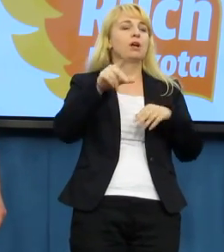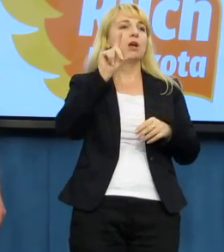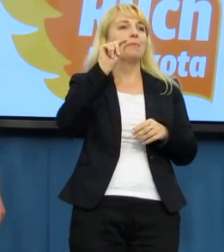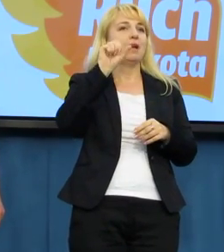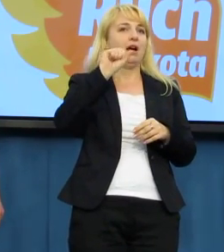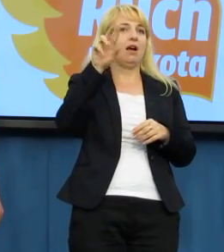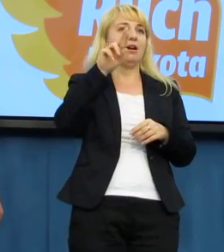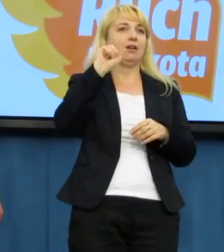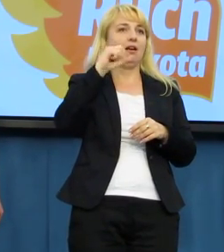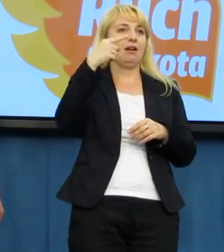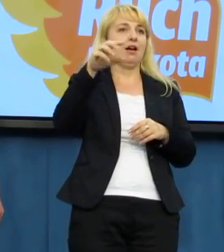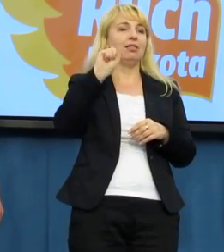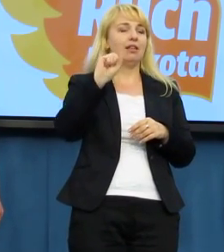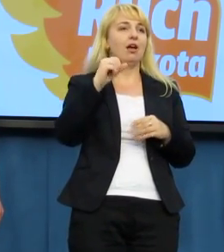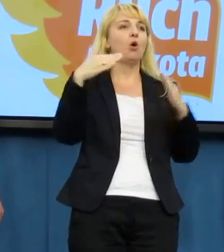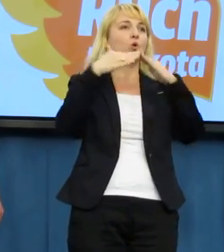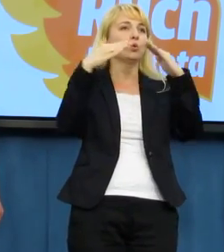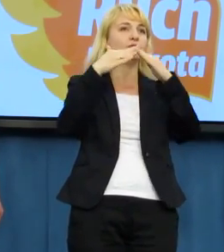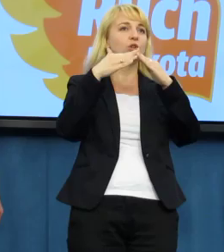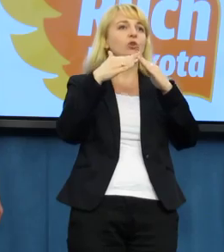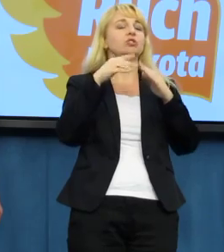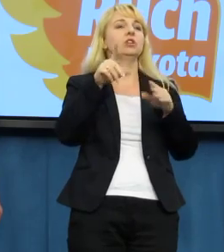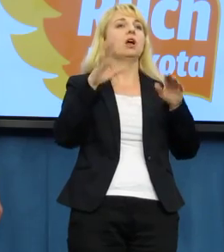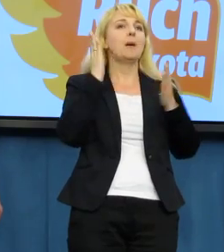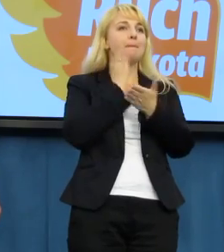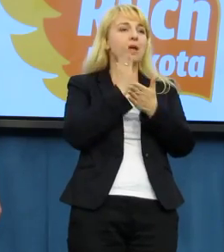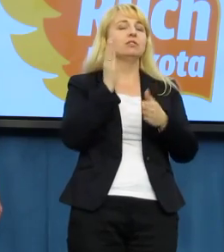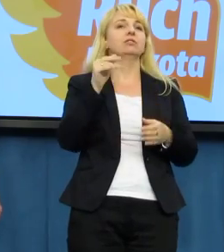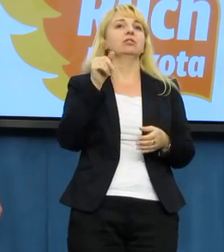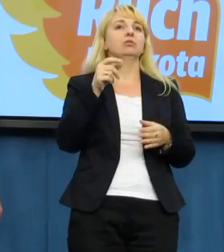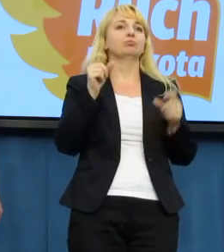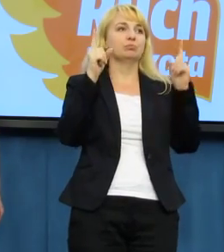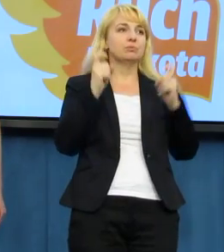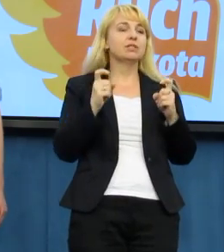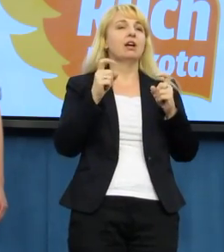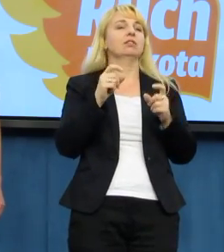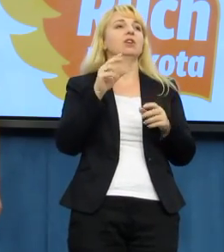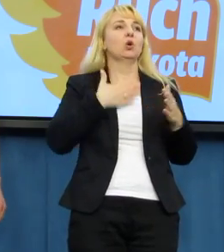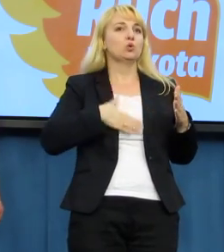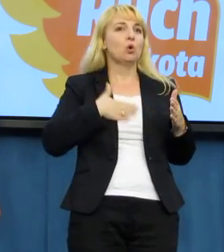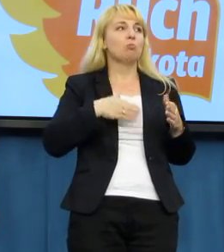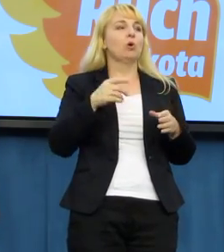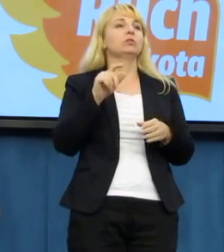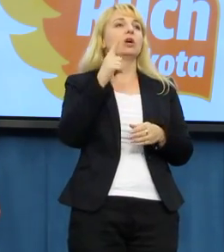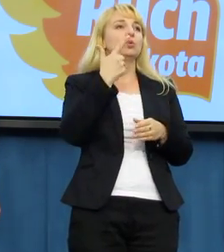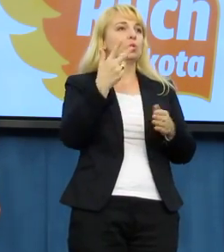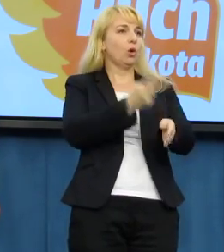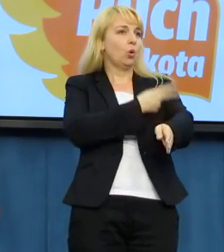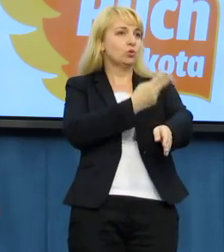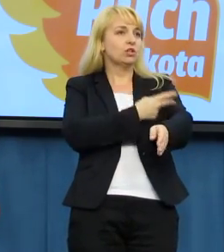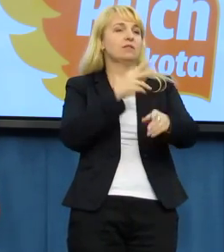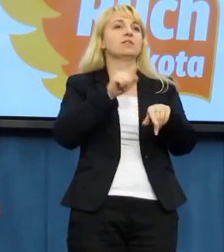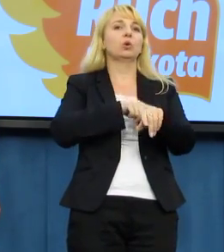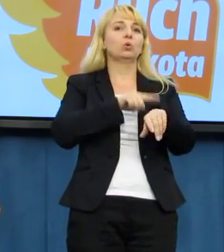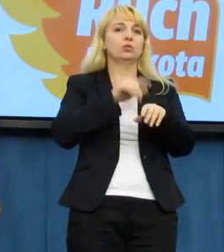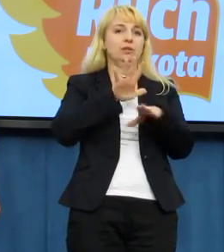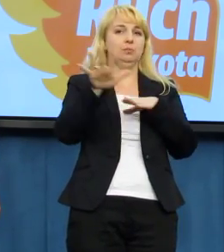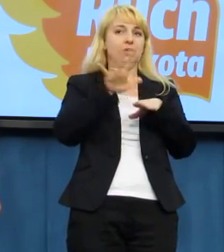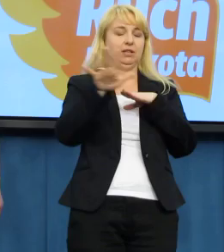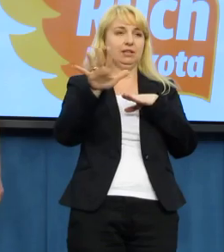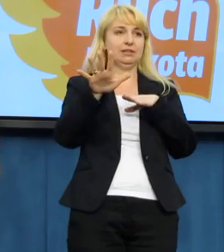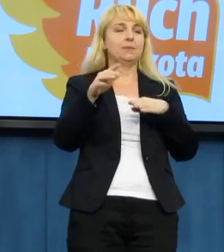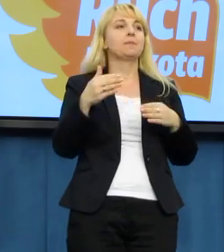najbliższą sobotę, 2 czerwca o godzinie 15. W naszej